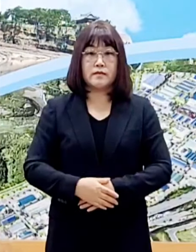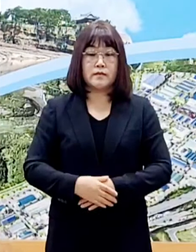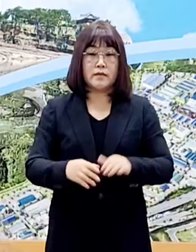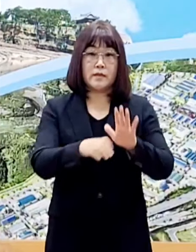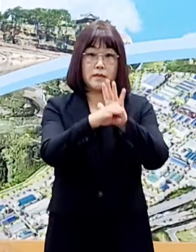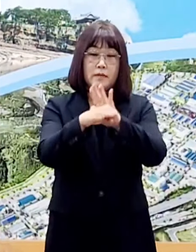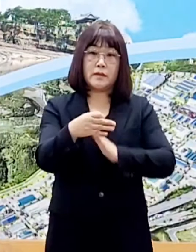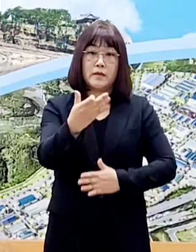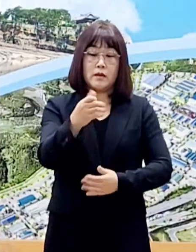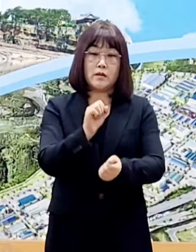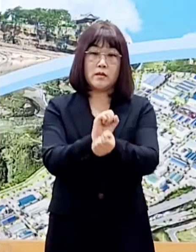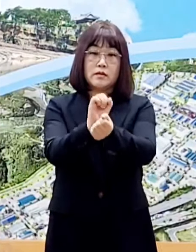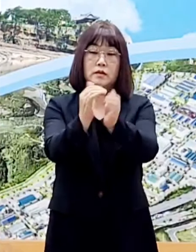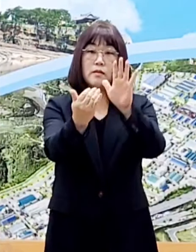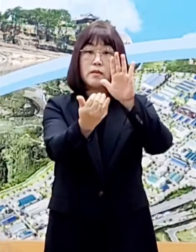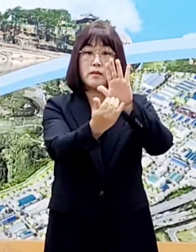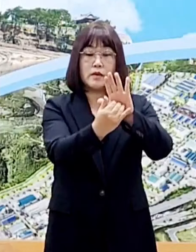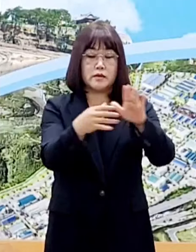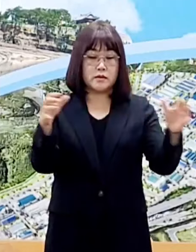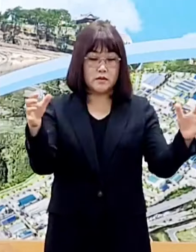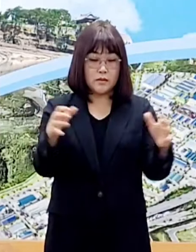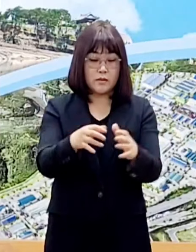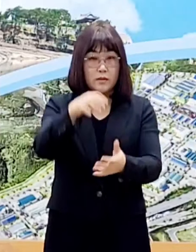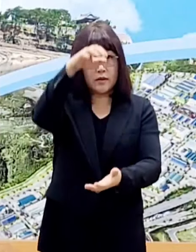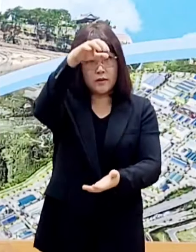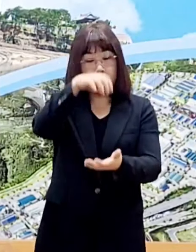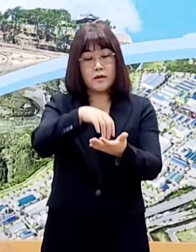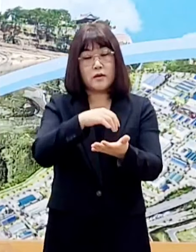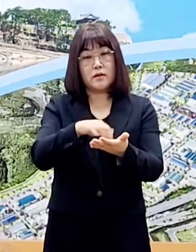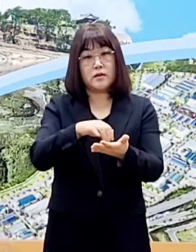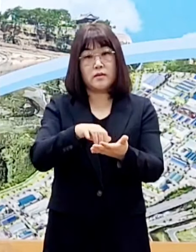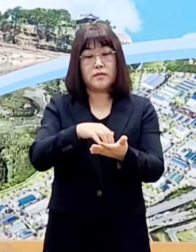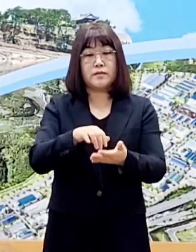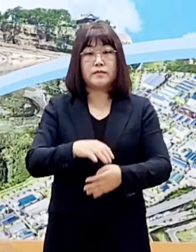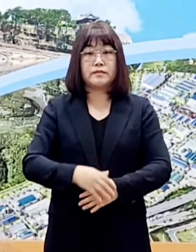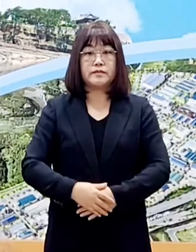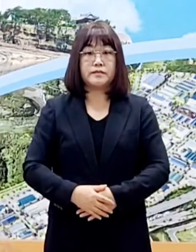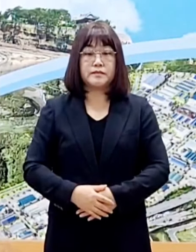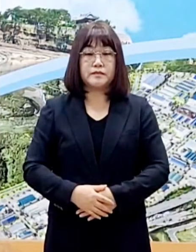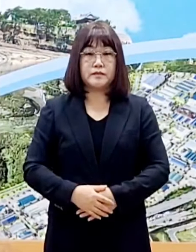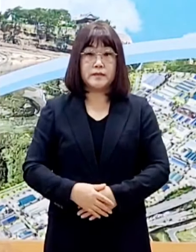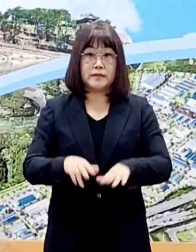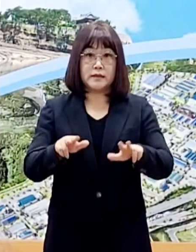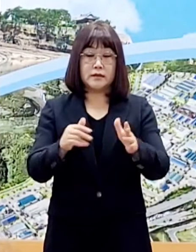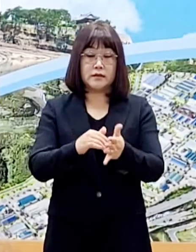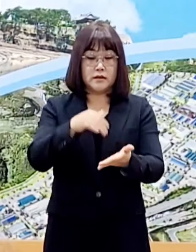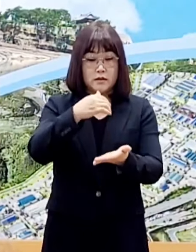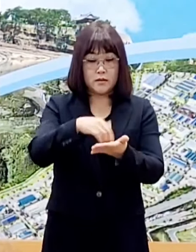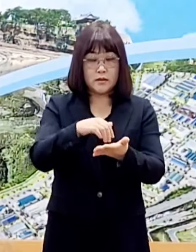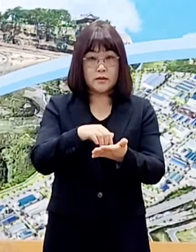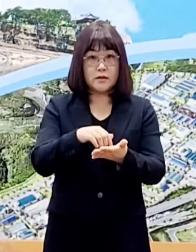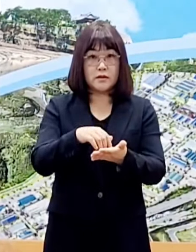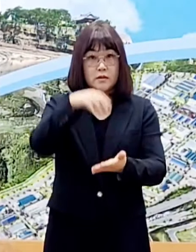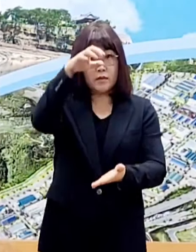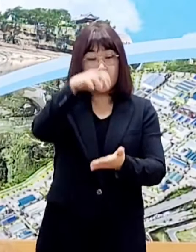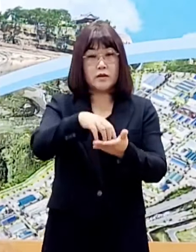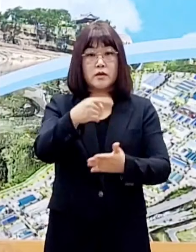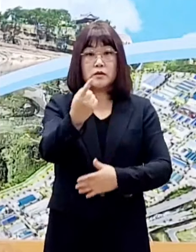코로나19 확산 방지 총괄 추진 상황입니다. 현재까지 누적 확진자는